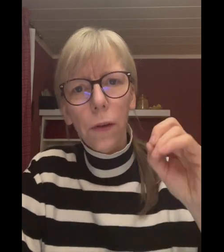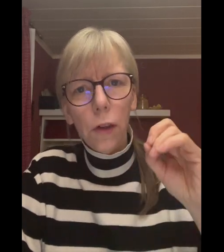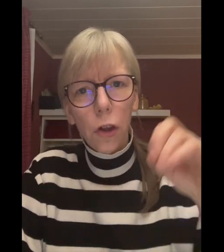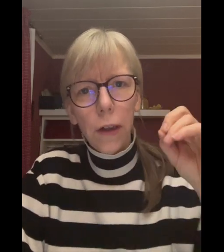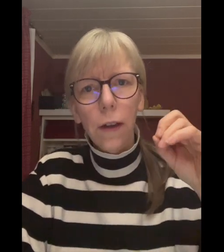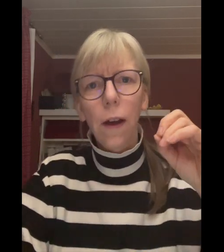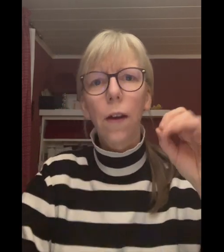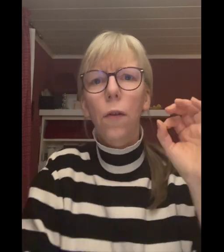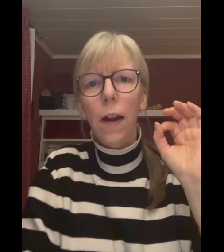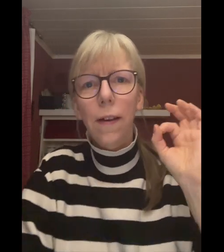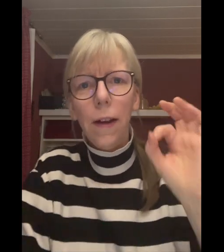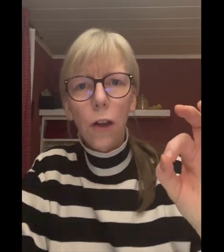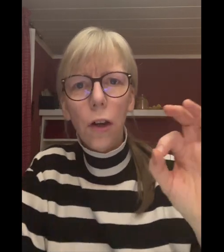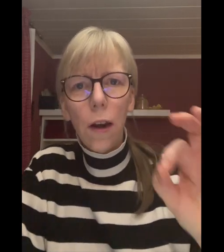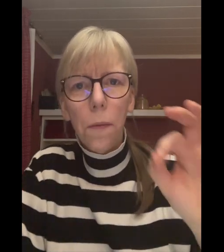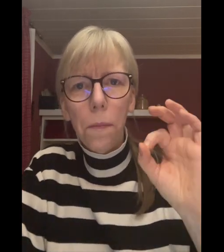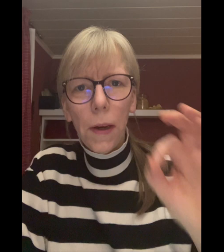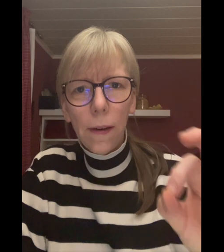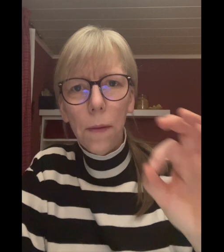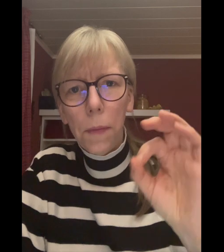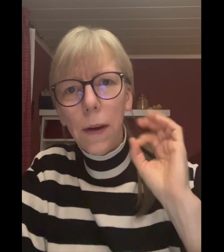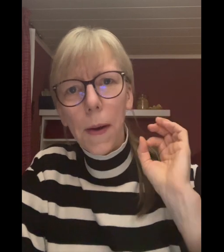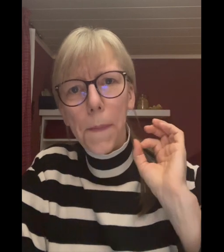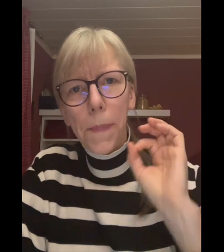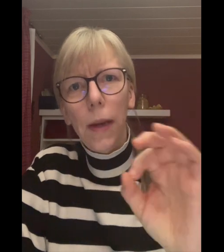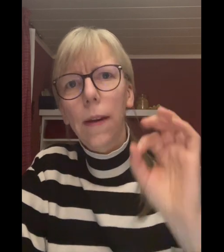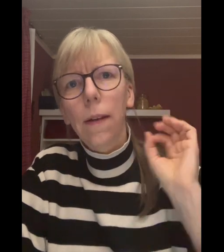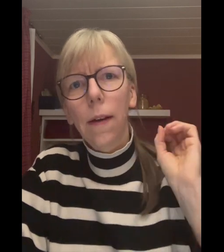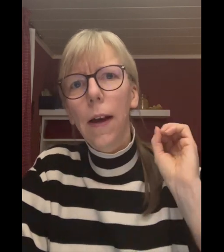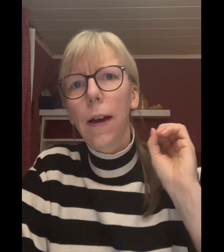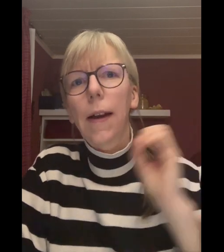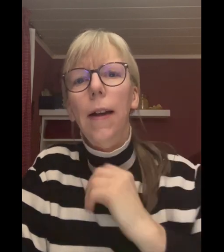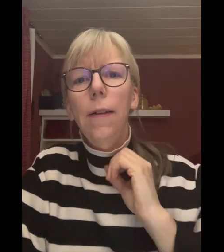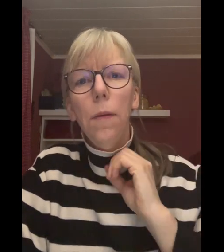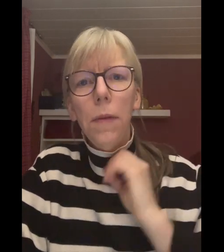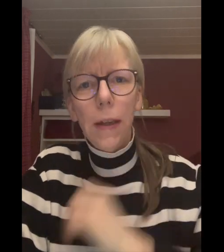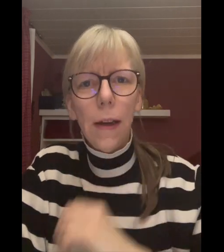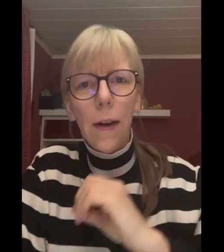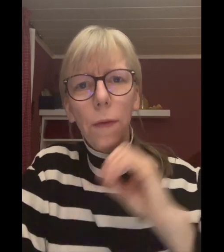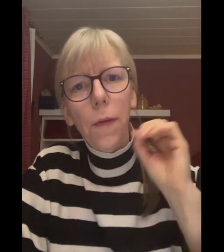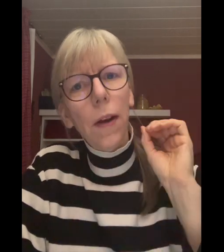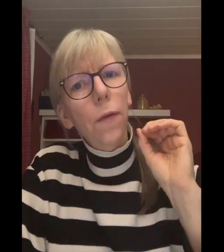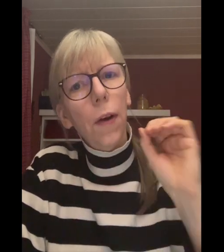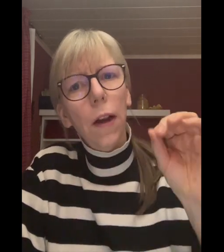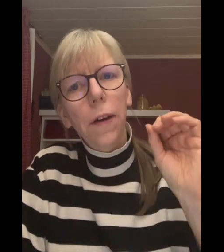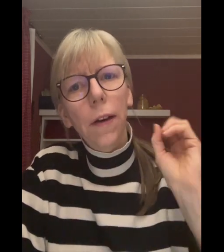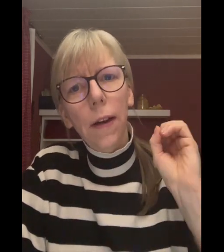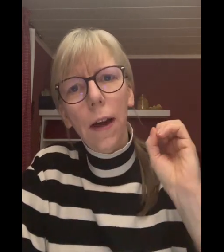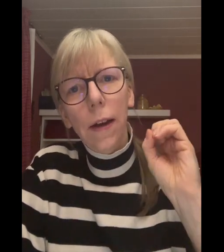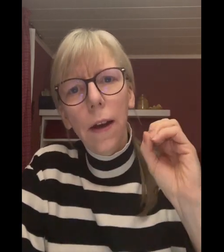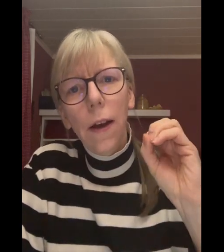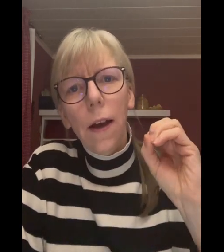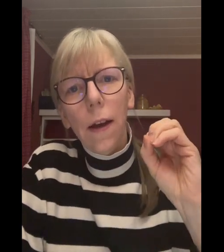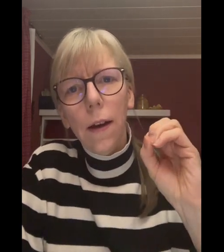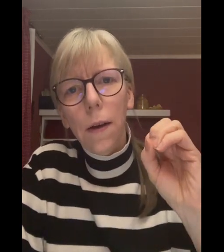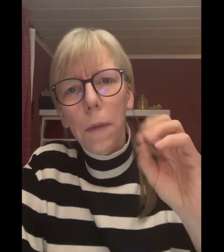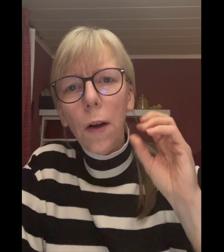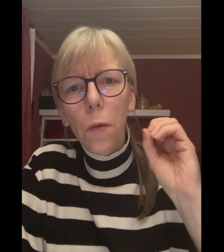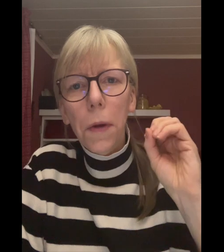entstehen kann. Und an der Stelle bitte, bitte, bitte Calciumcitrat verwenden für alle die, die ein Magen-OP